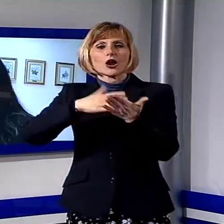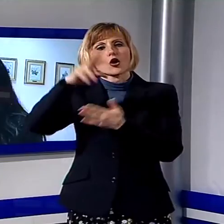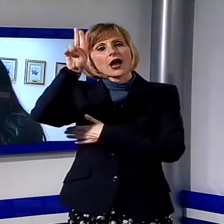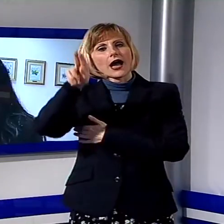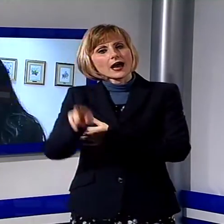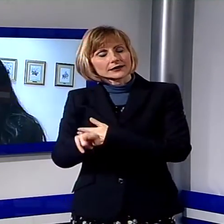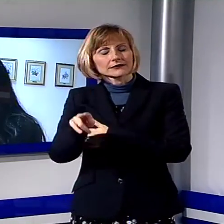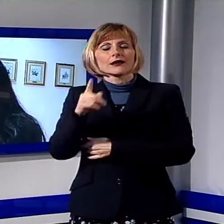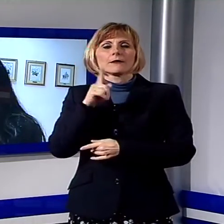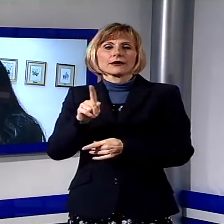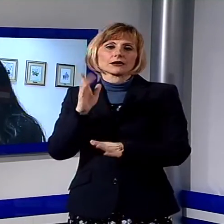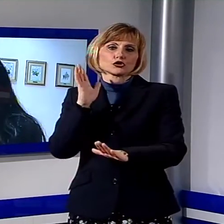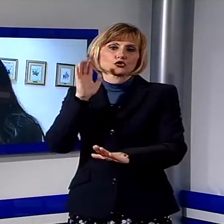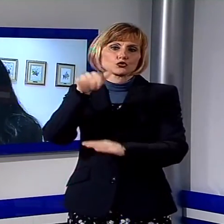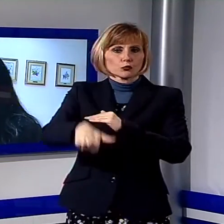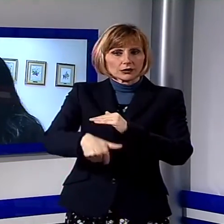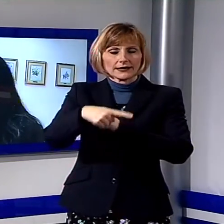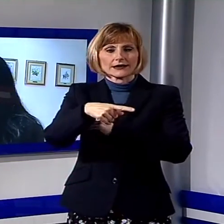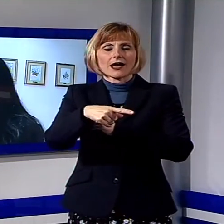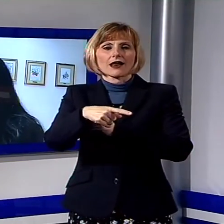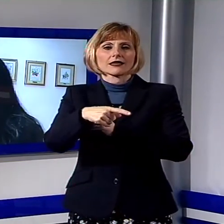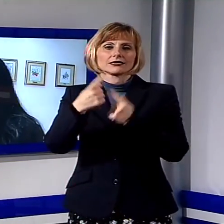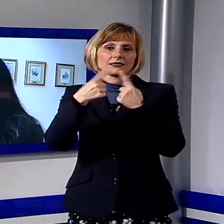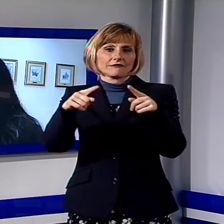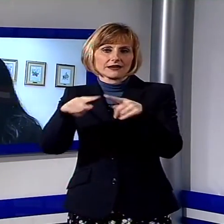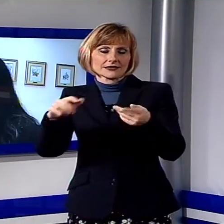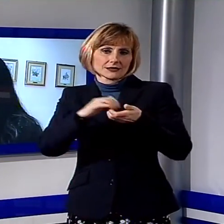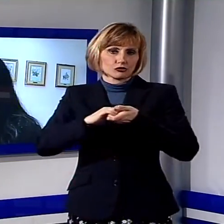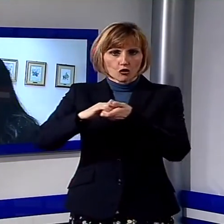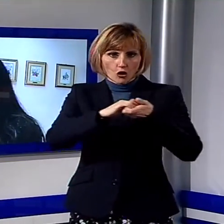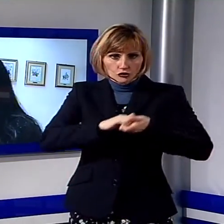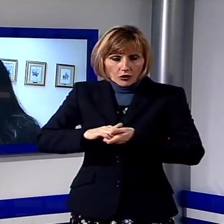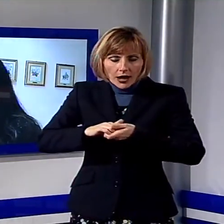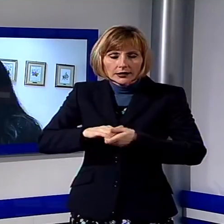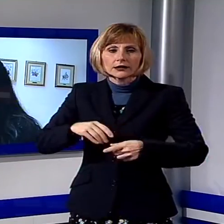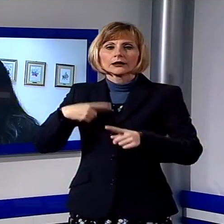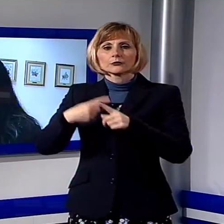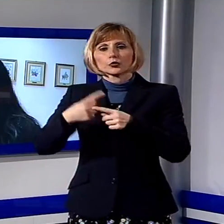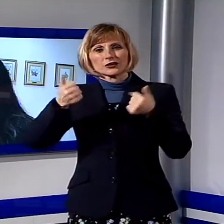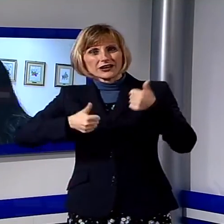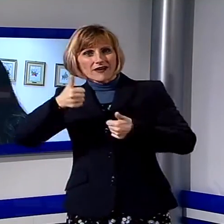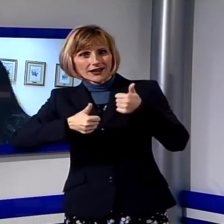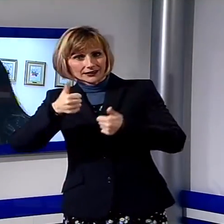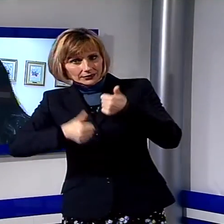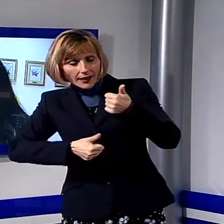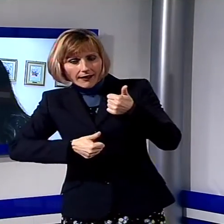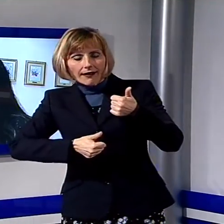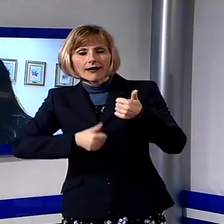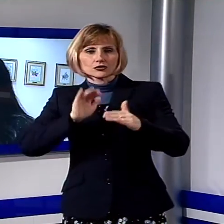superare le discriminazioni sia sociali sia rivalità e quindi